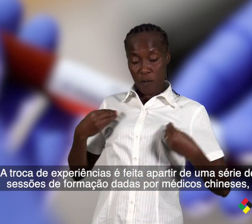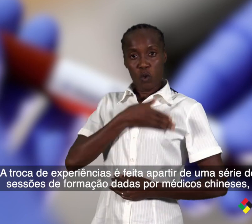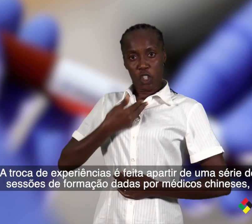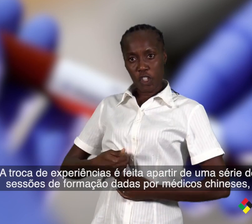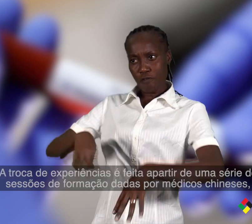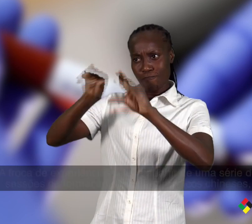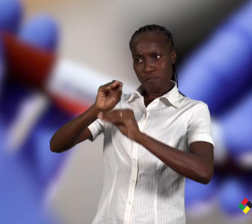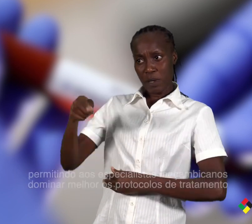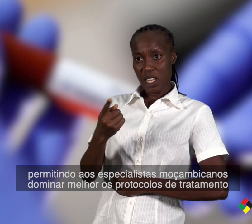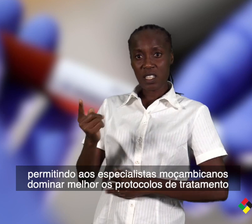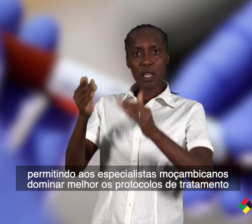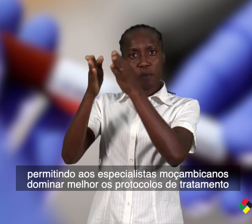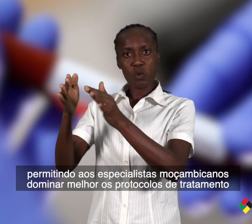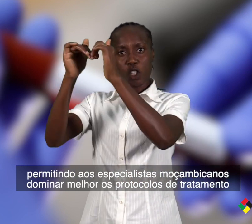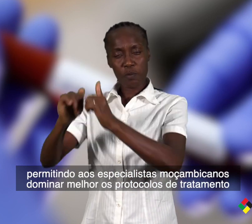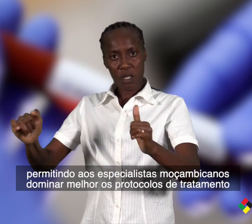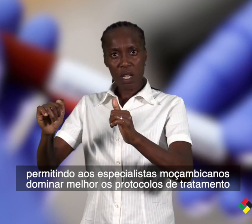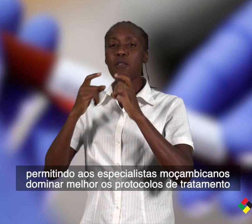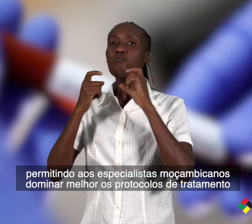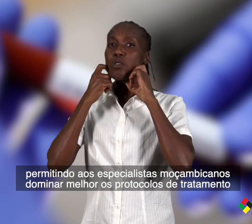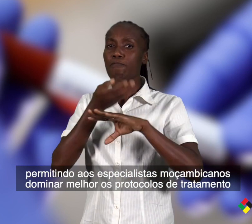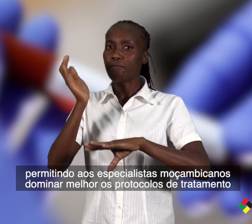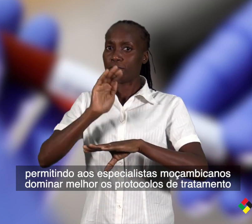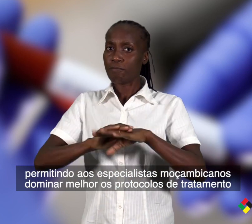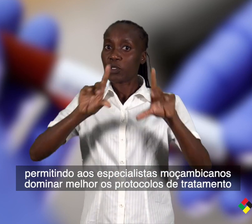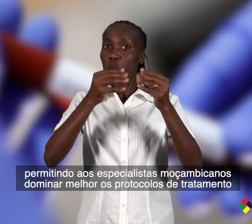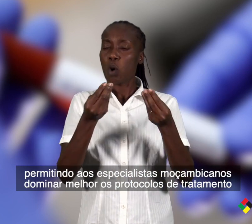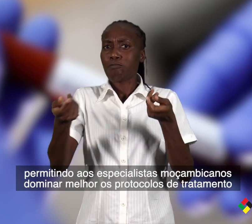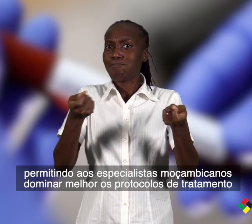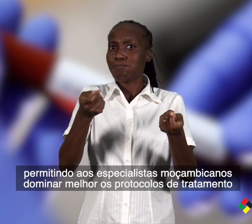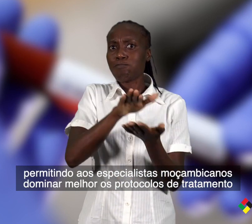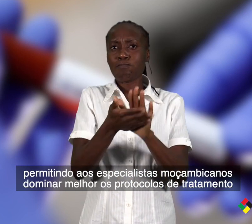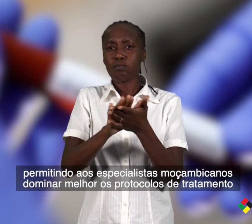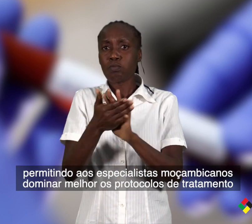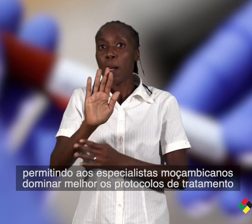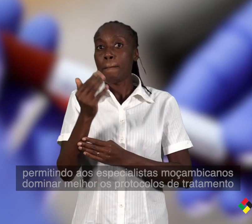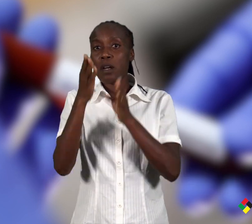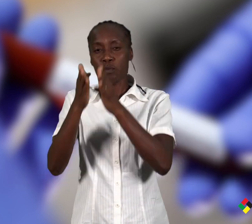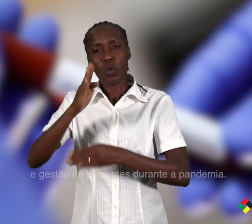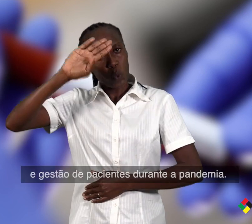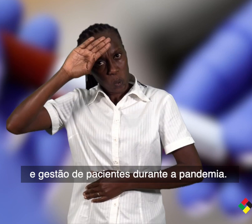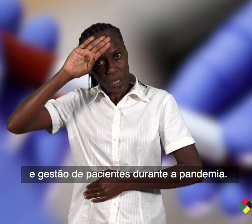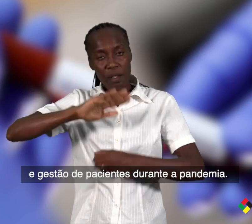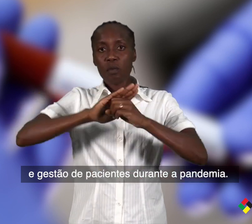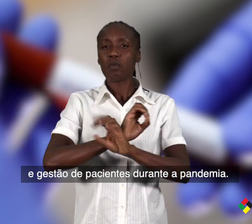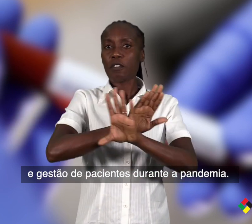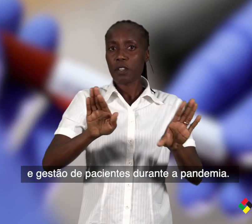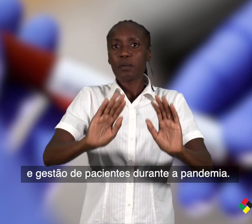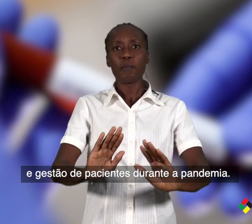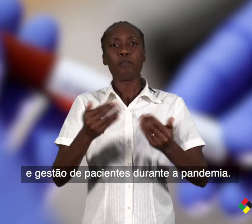médicos chineses, permitindo aos especialistas moçambicanos dominar melhor os protocolos de tratamento e gestão de pacientes durante a